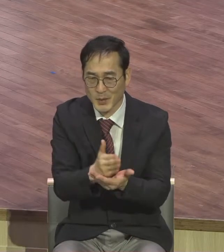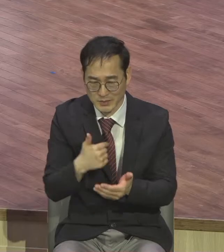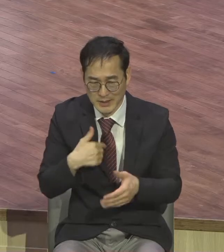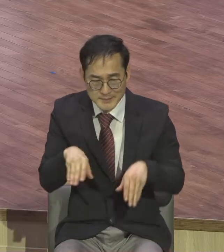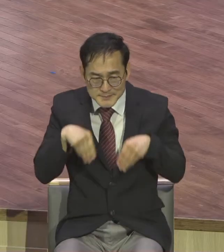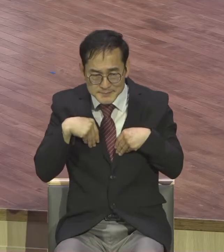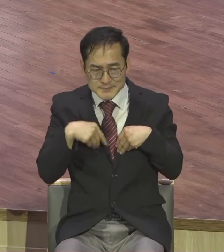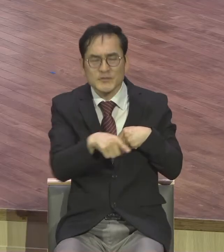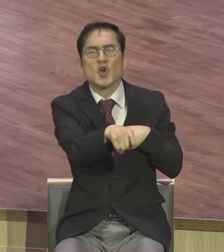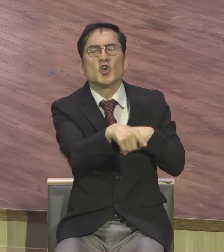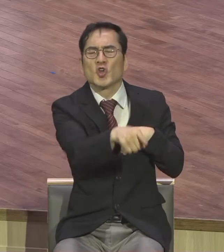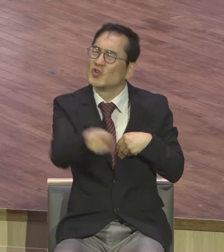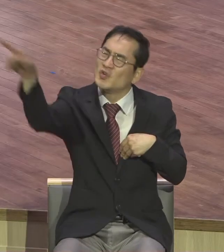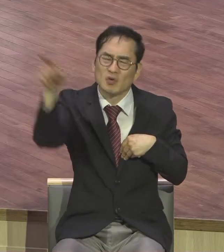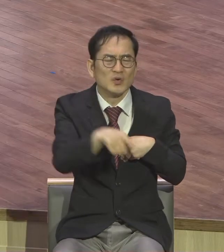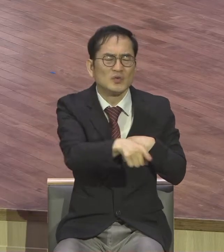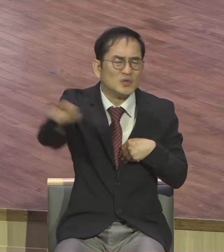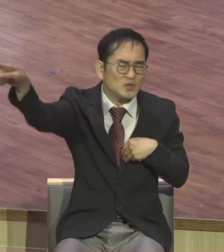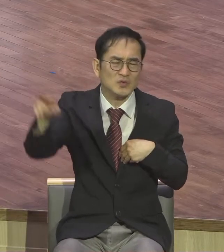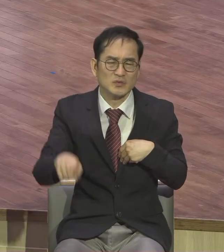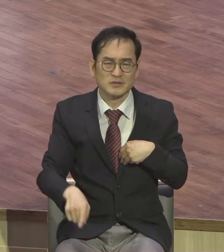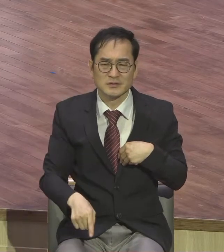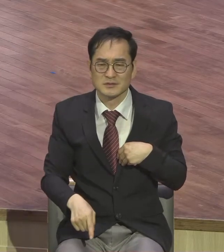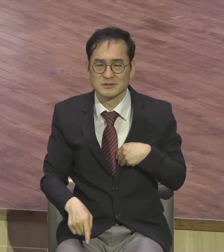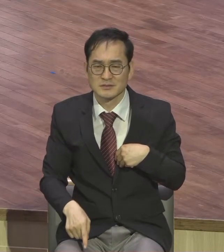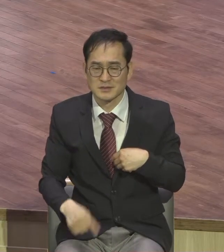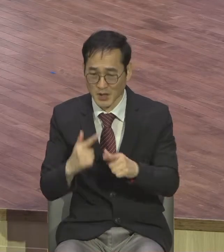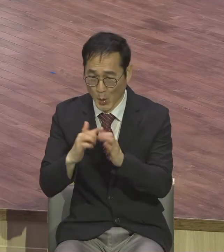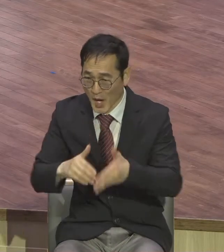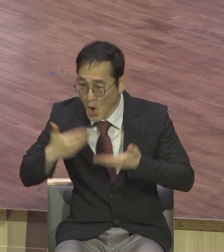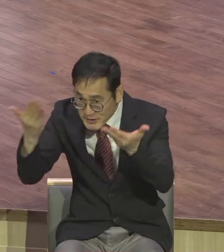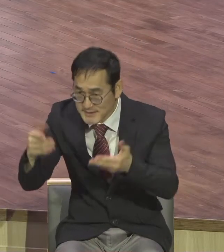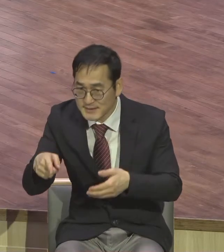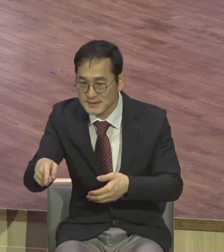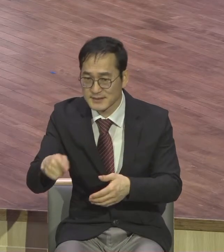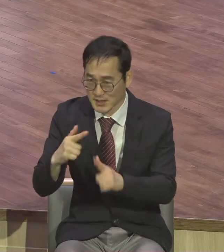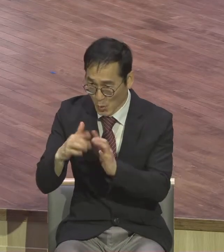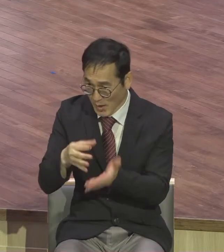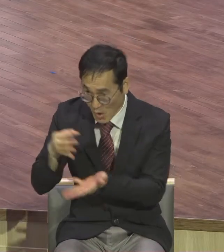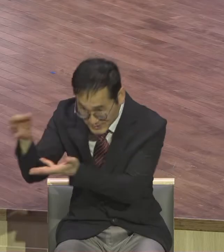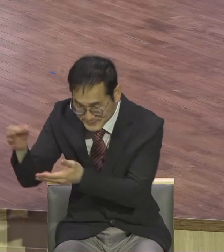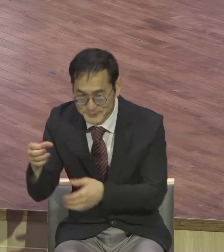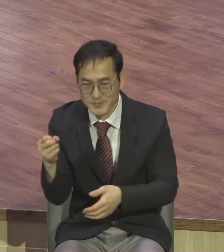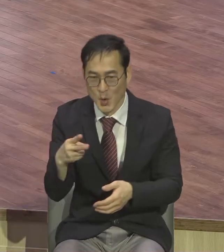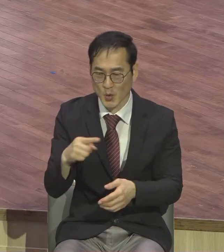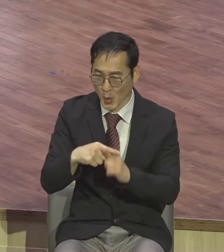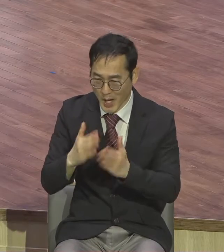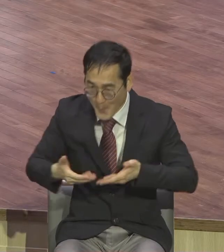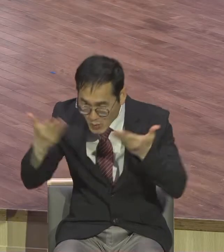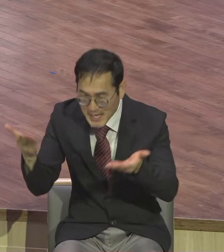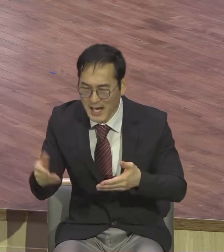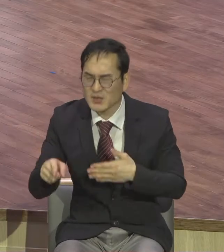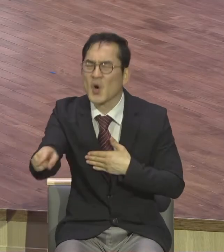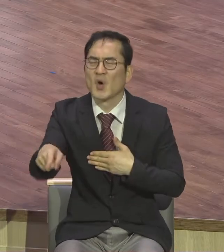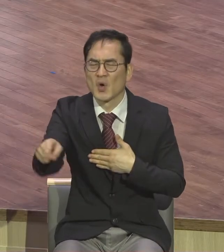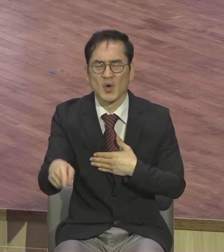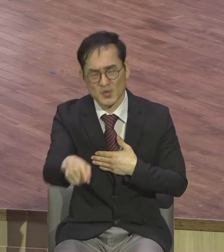누군가 뭐 혼낭하겠지 누군가 5천종족 2,3종족